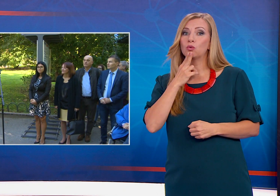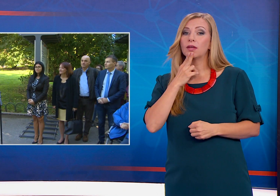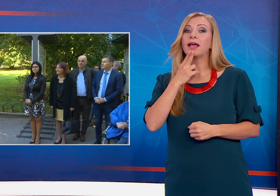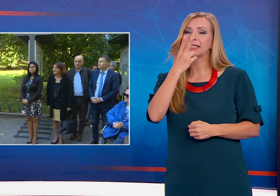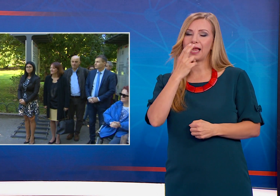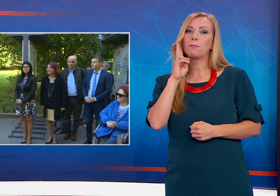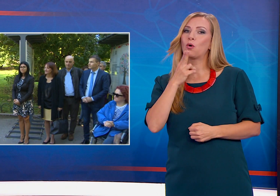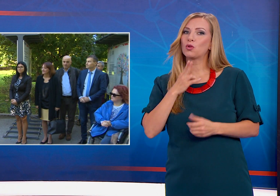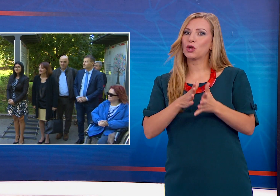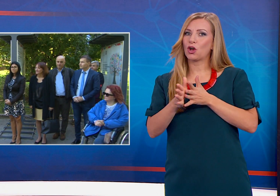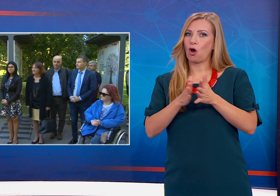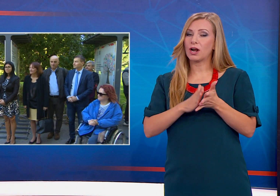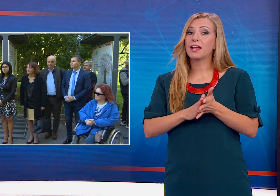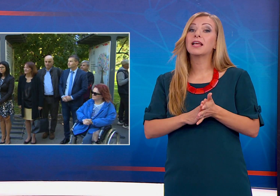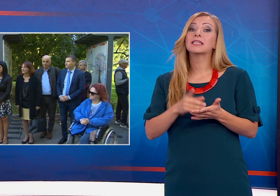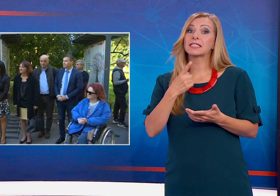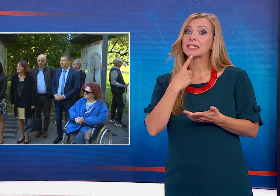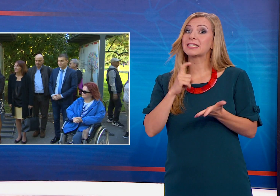изпълнение на Закона за българския жестов език.